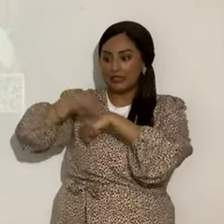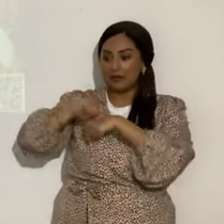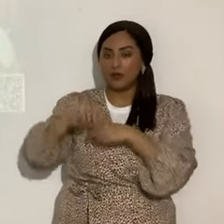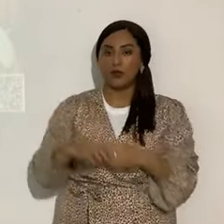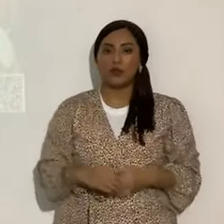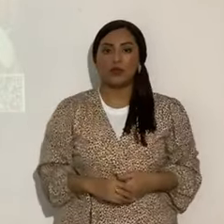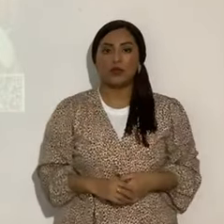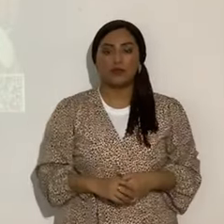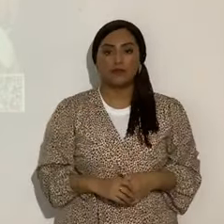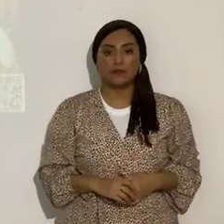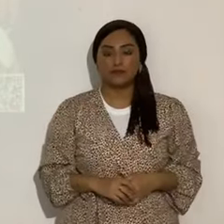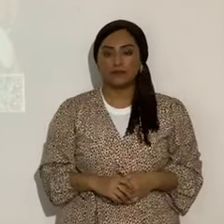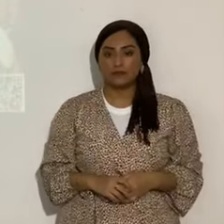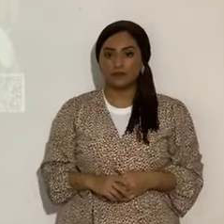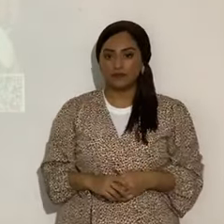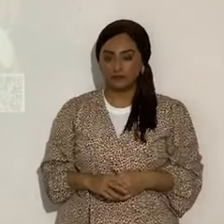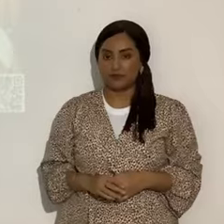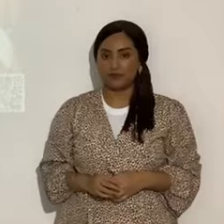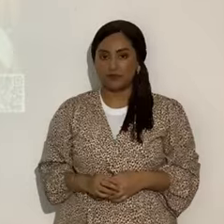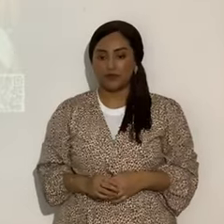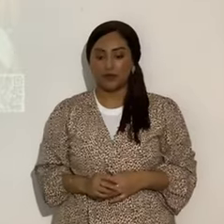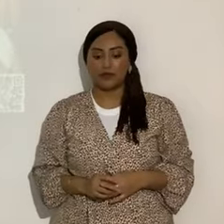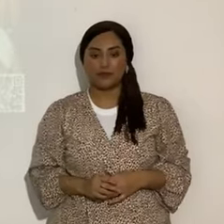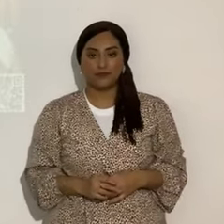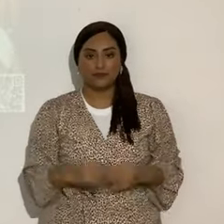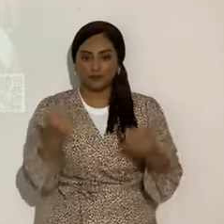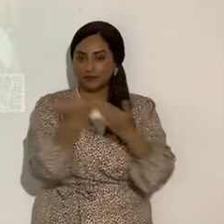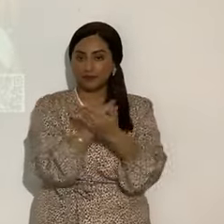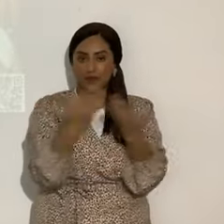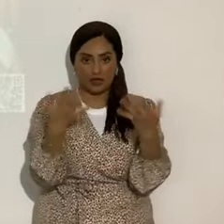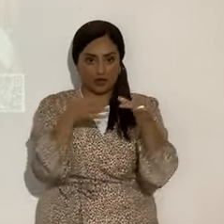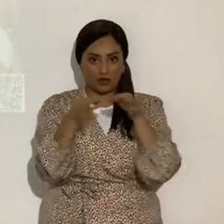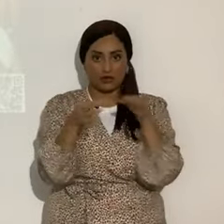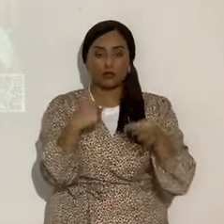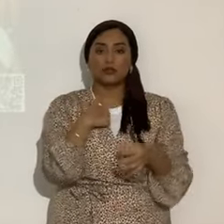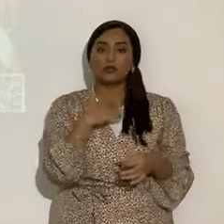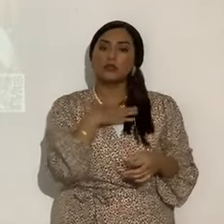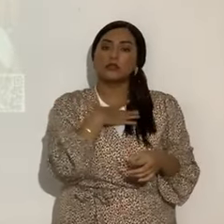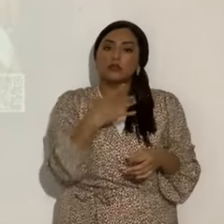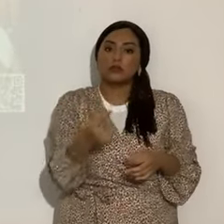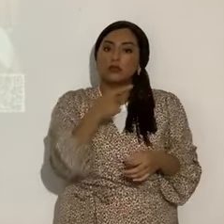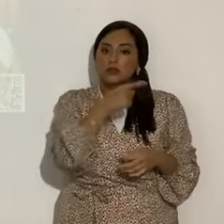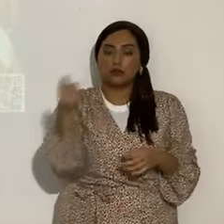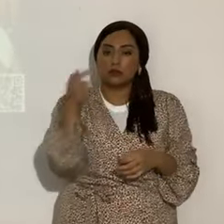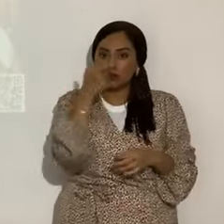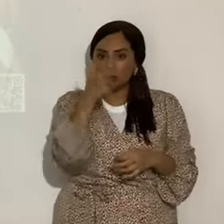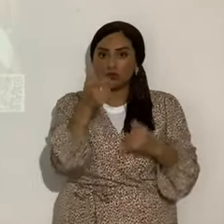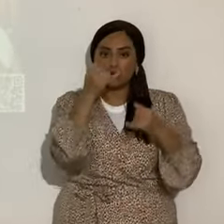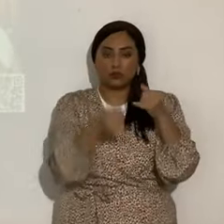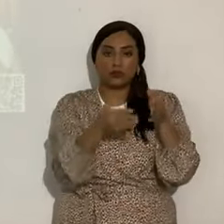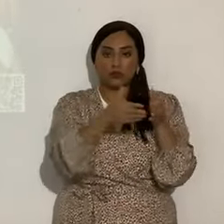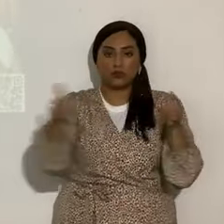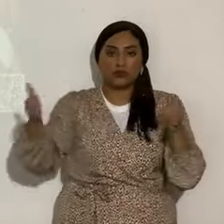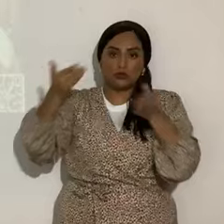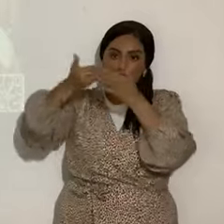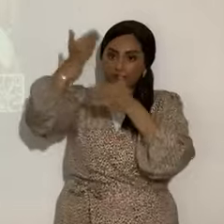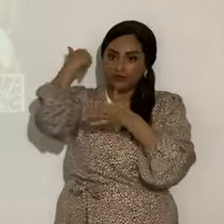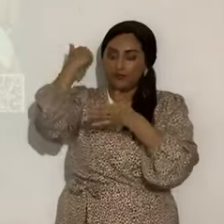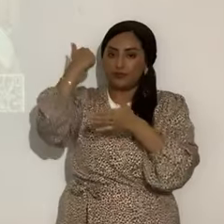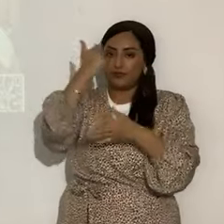Ese fue el primer templo. Todas esas cosas ya están explicadas. Por eso me gustaría que revisaran rectas finales. Bueno, ahora vamos